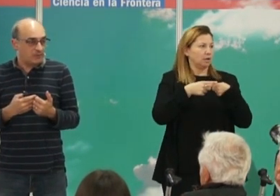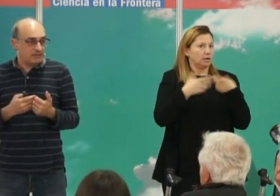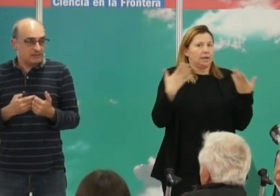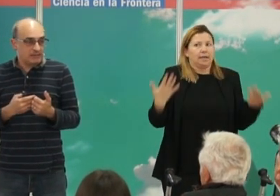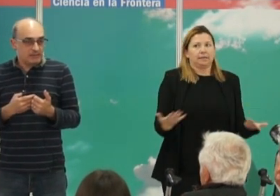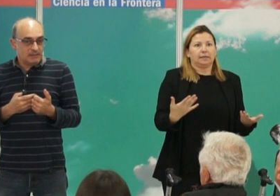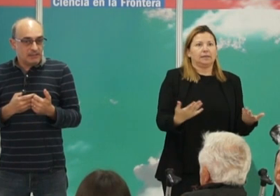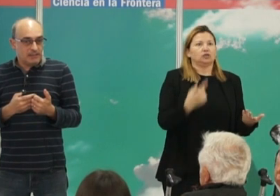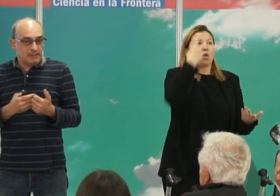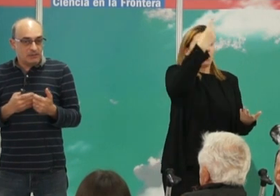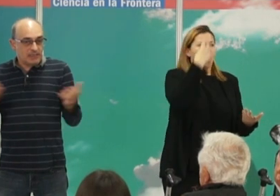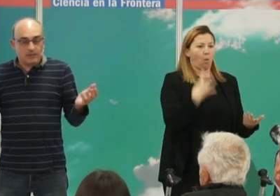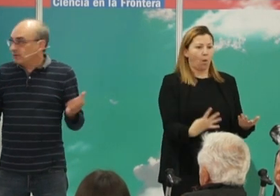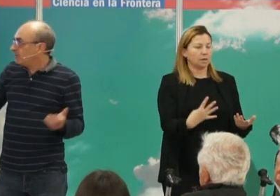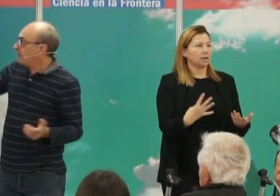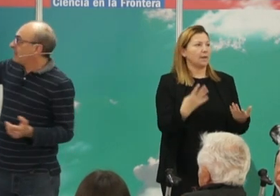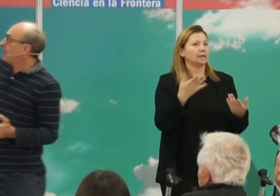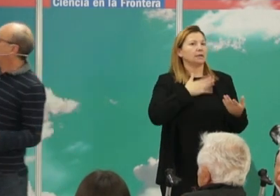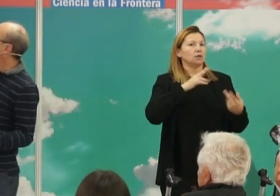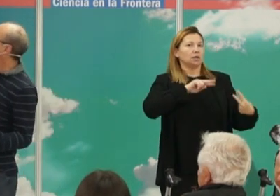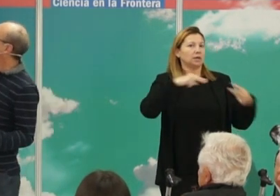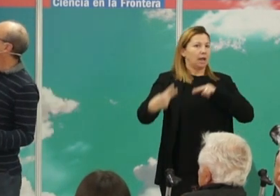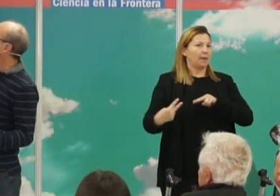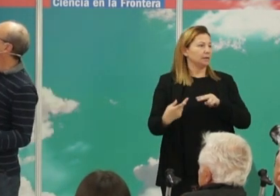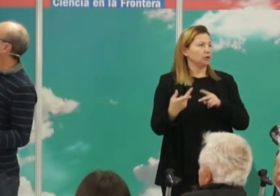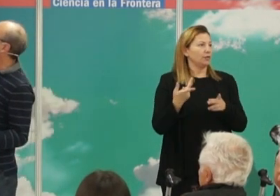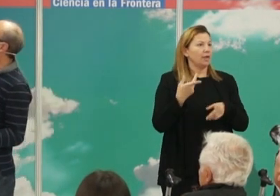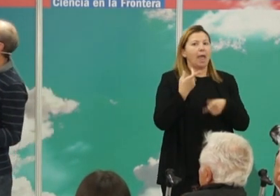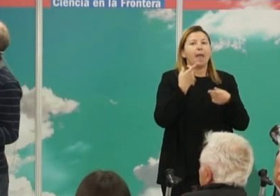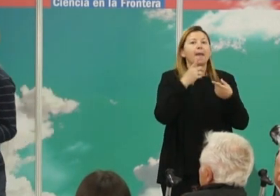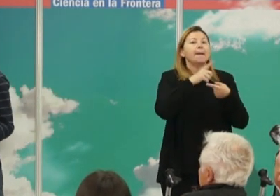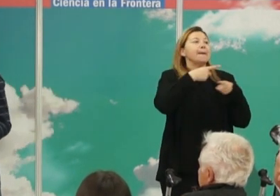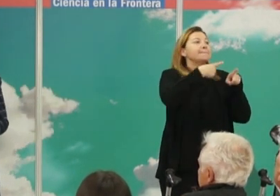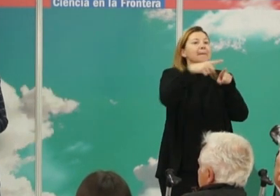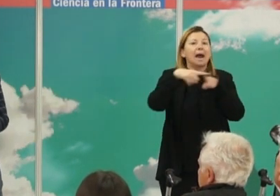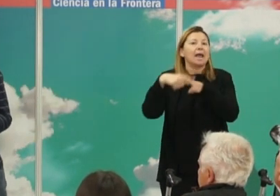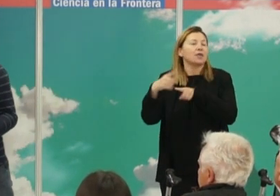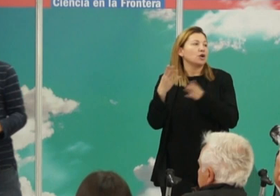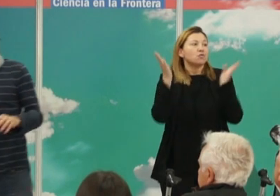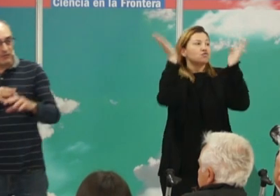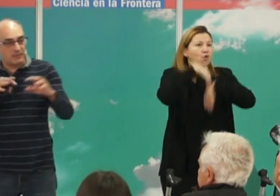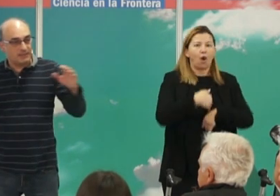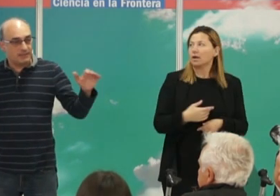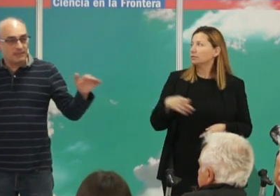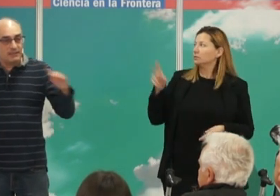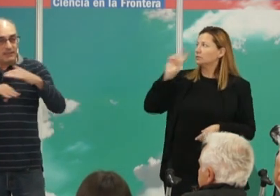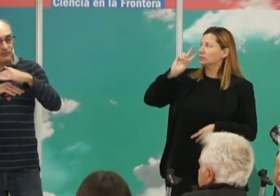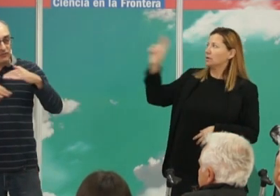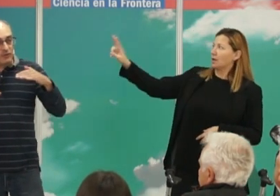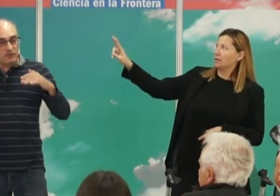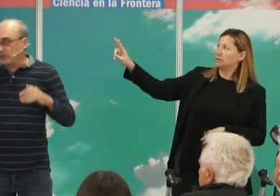de nuestro genoma no tenga ningún tipo de variación. Son estas líneas que veis aquí en estos cromosomas. Cuando se mira